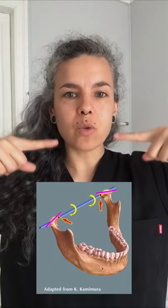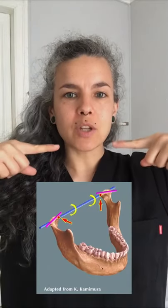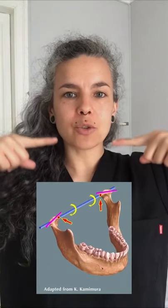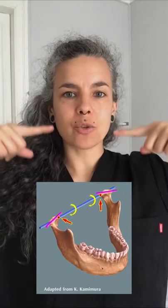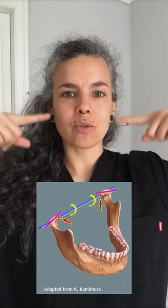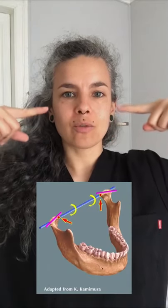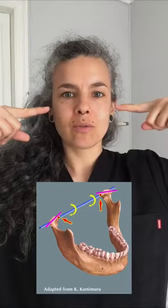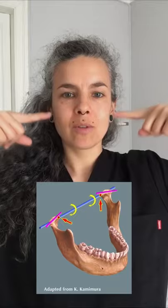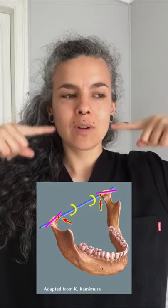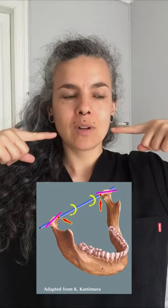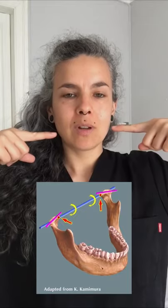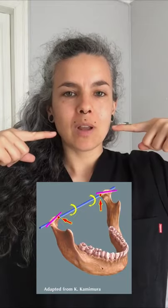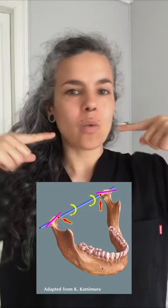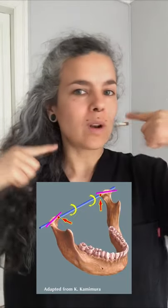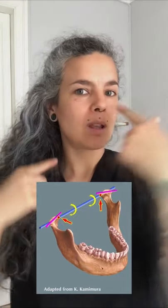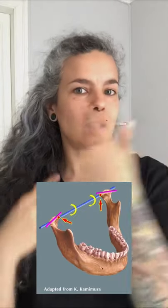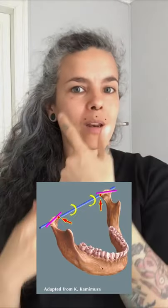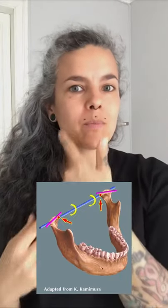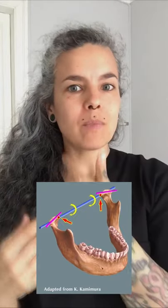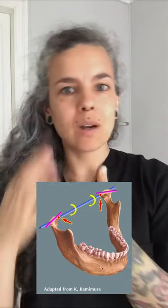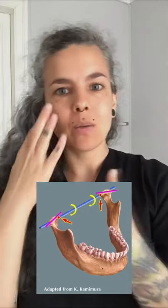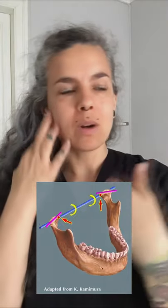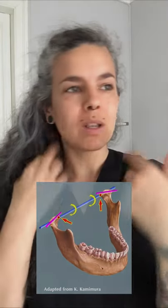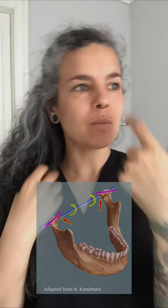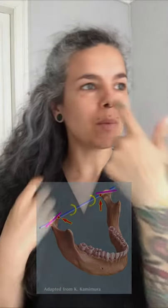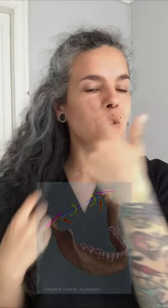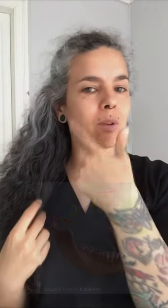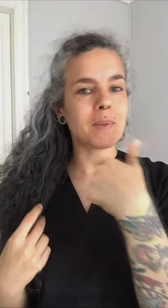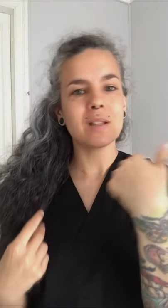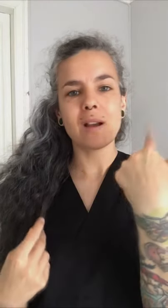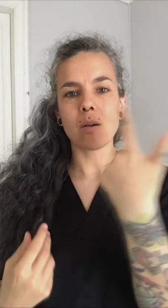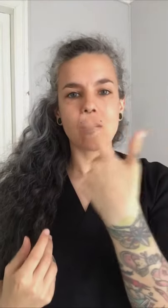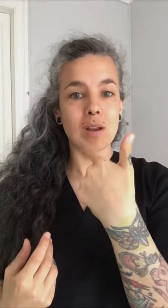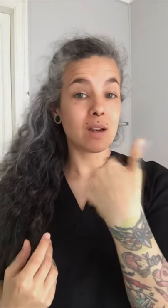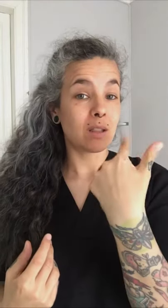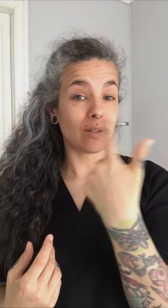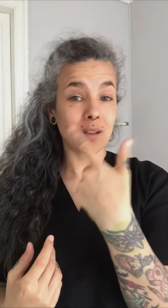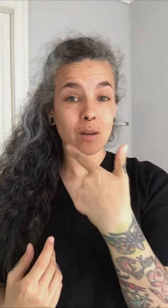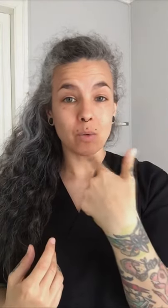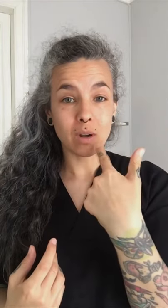unísono en cualquier momento que pase algo en el interior de la boca,